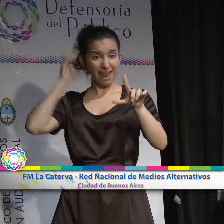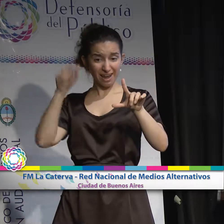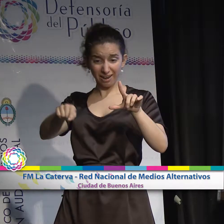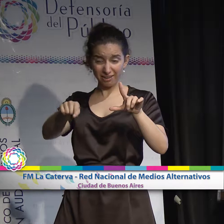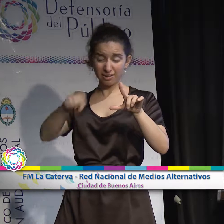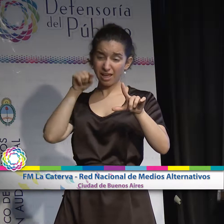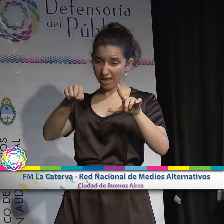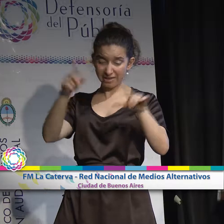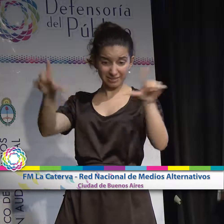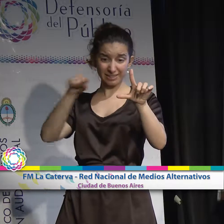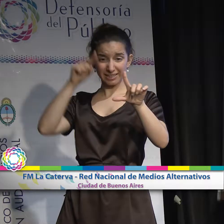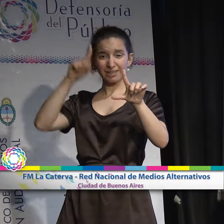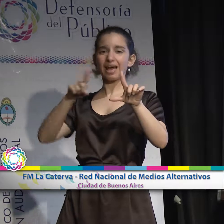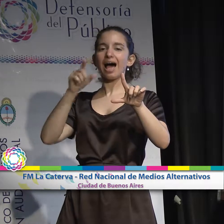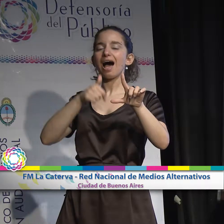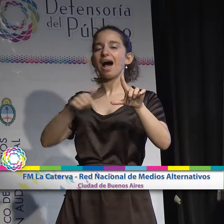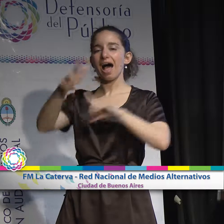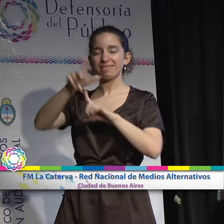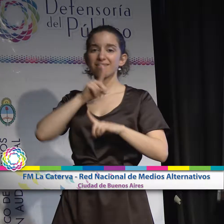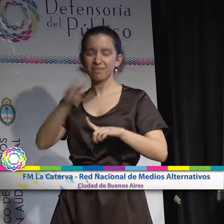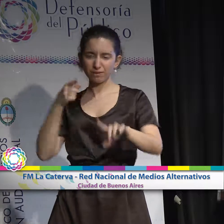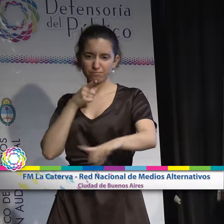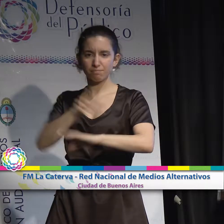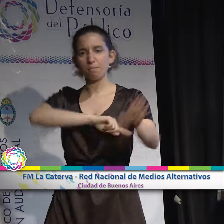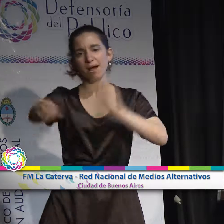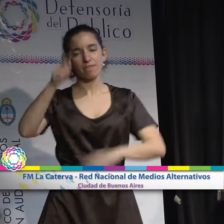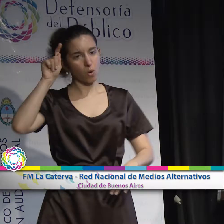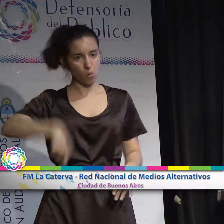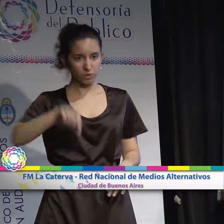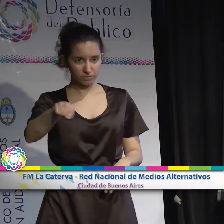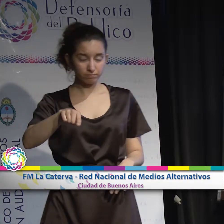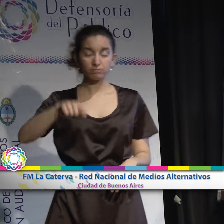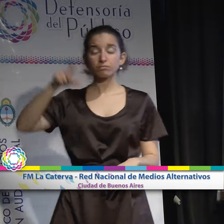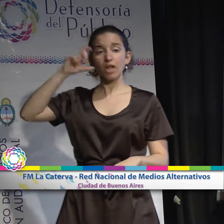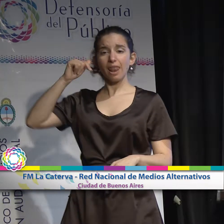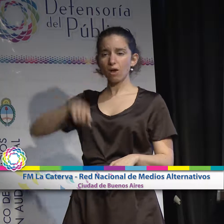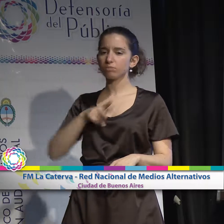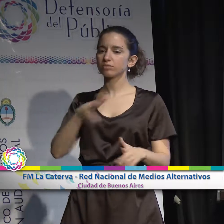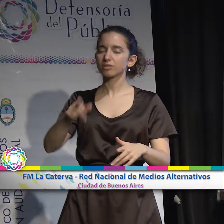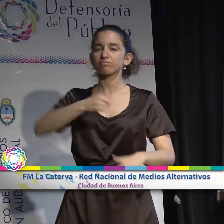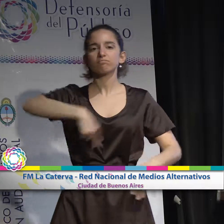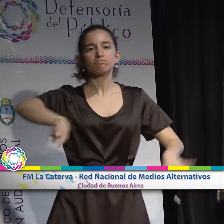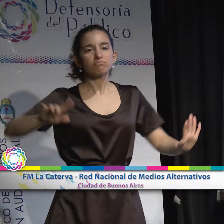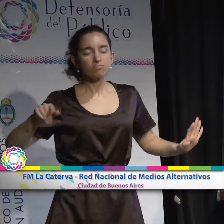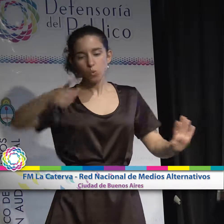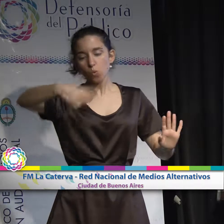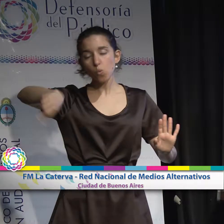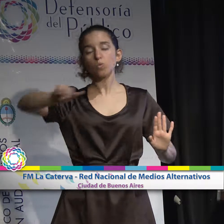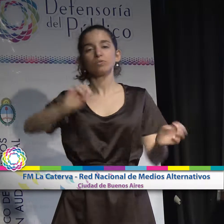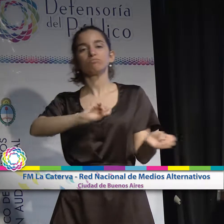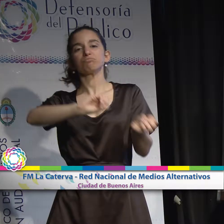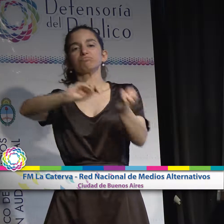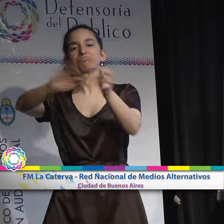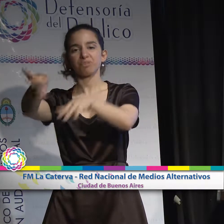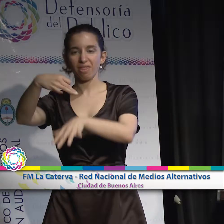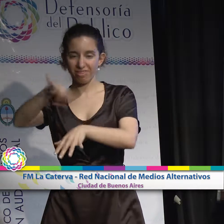insta al ENACOM, cito textualmente lo que dice el fallo, a arbitrar los medios para que se lleve adelante la migración dispuesta en